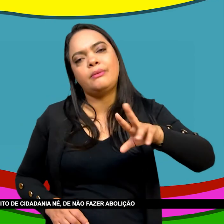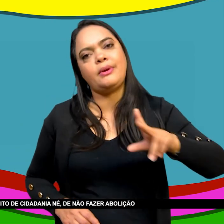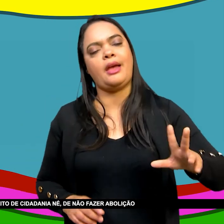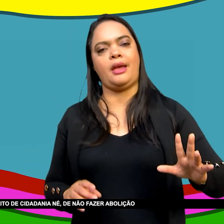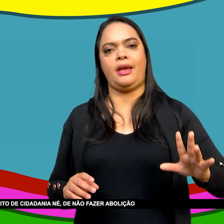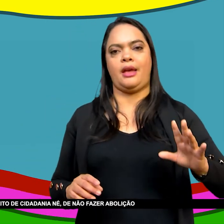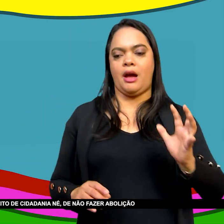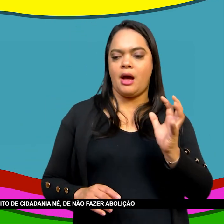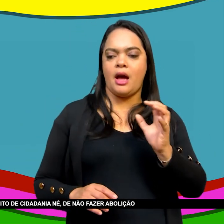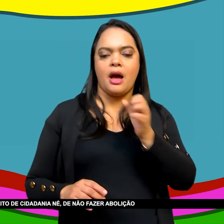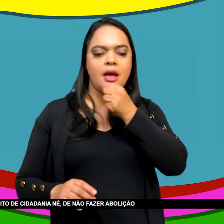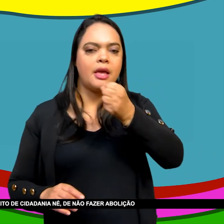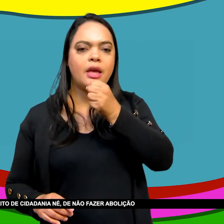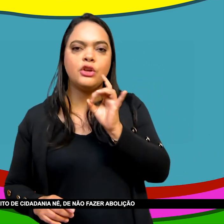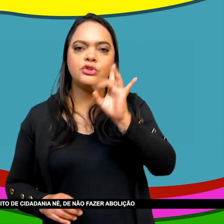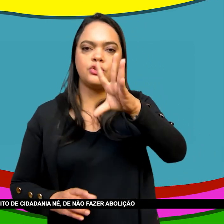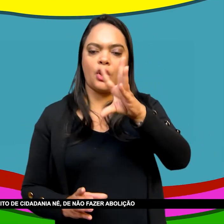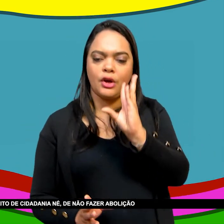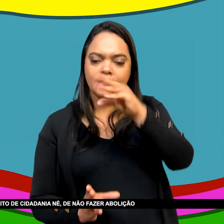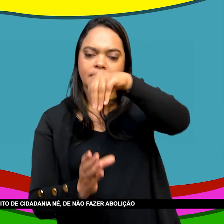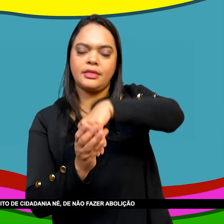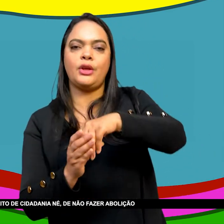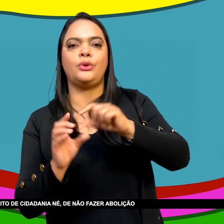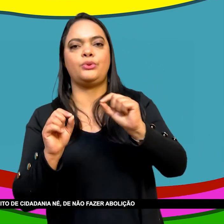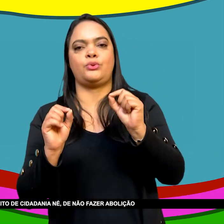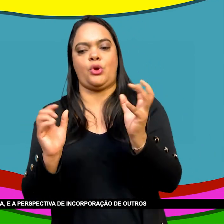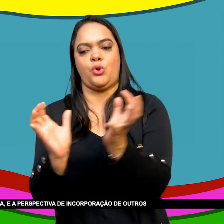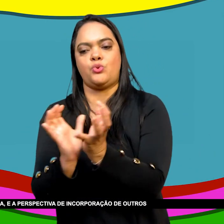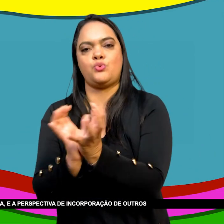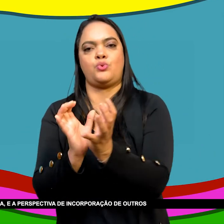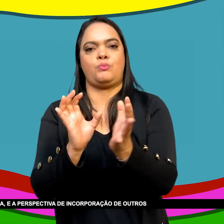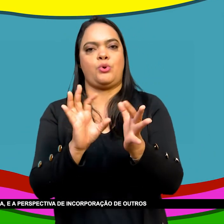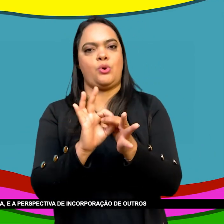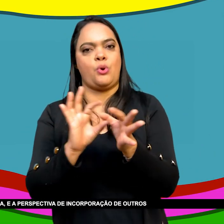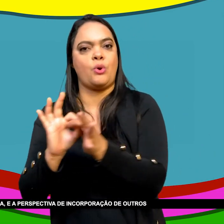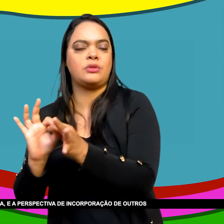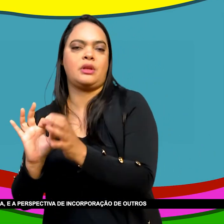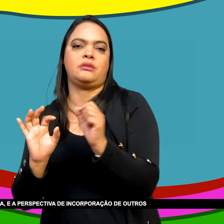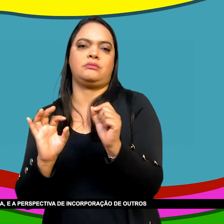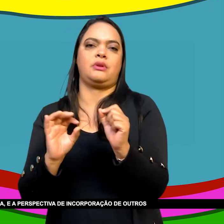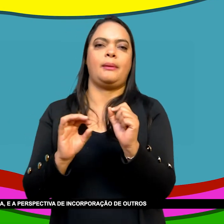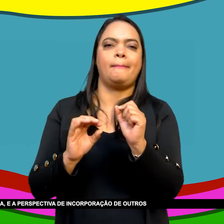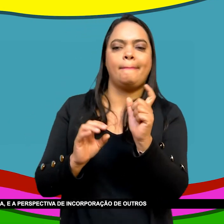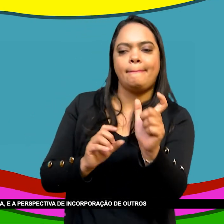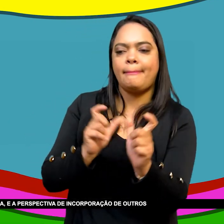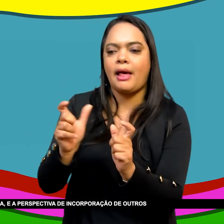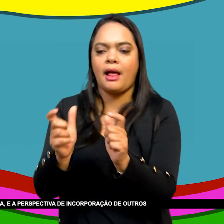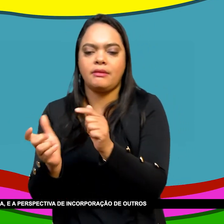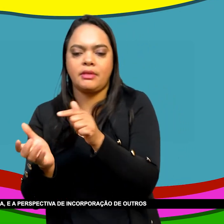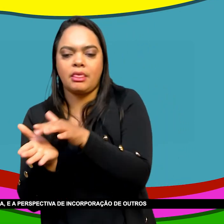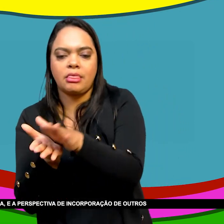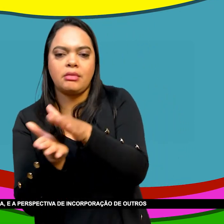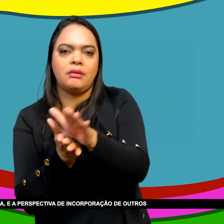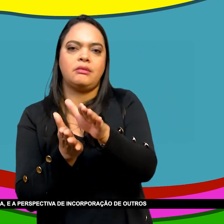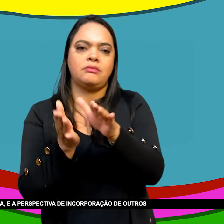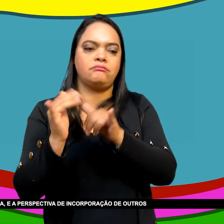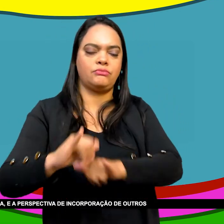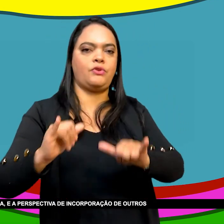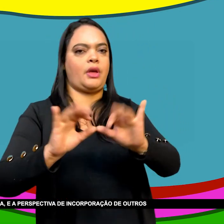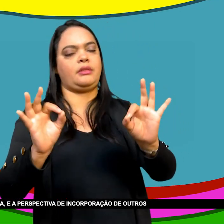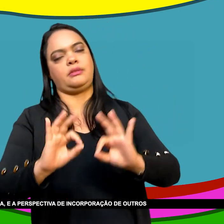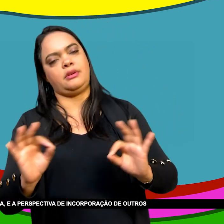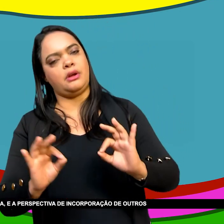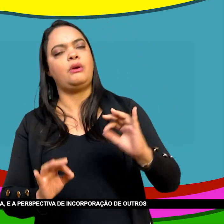cidadania De não fazer Abolição imediata Mas uma Emancipação gradual